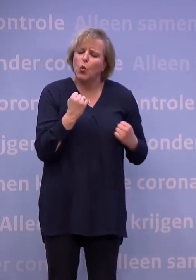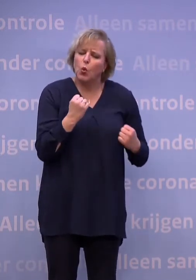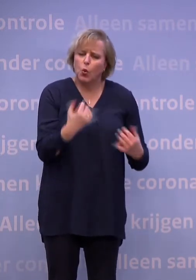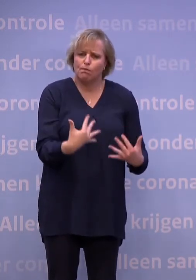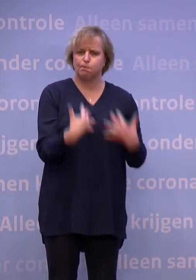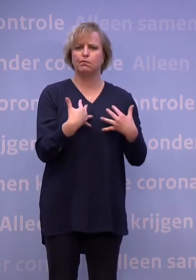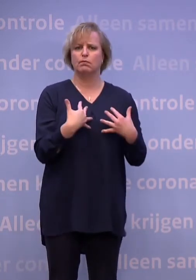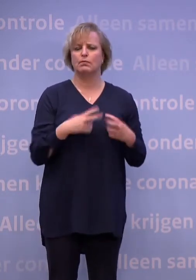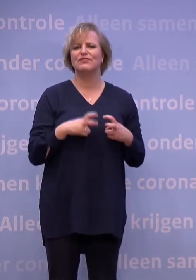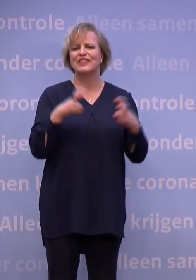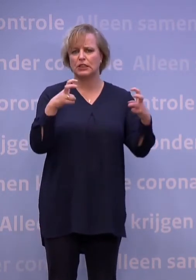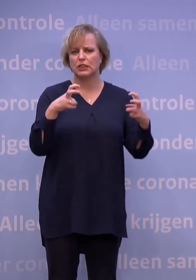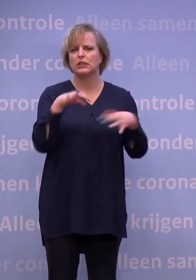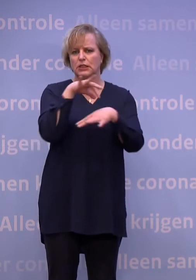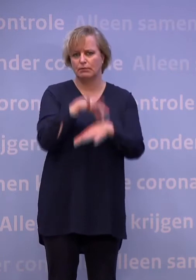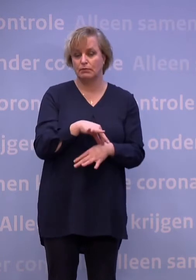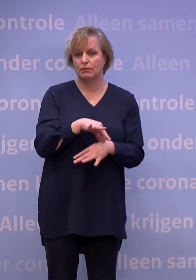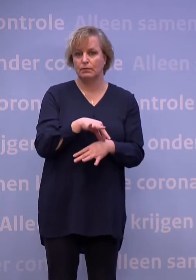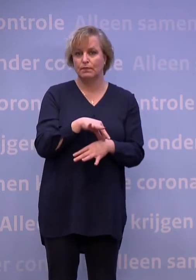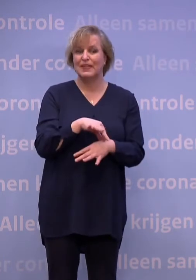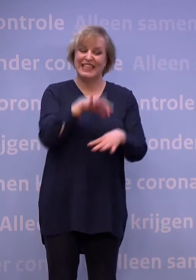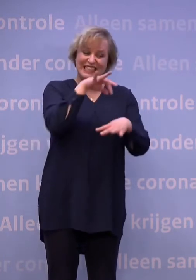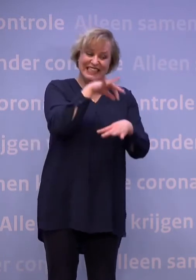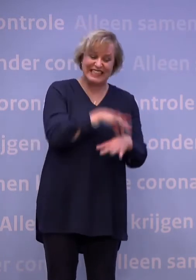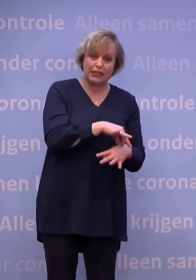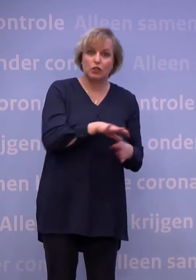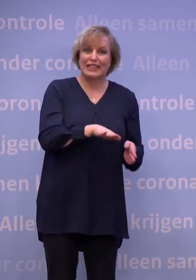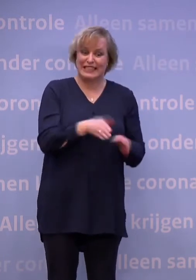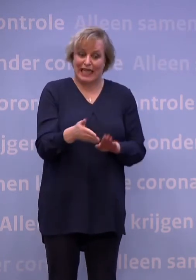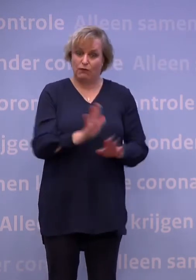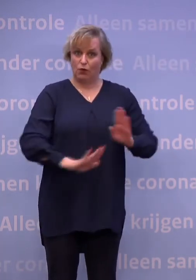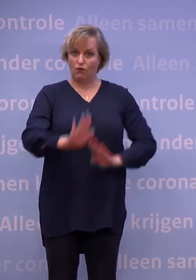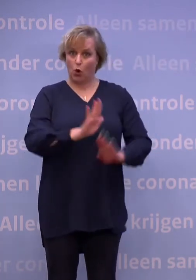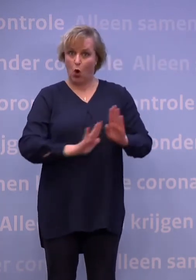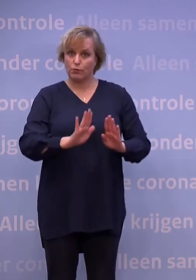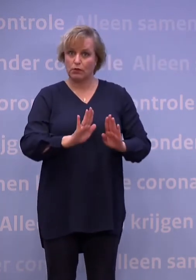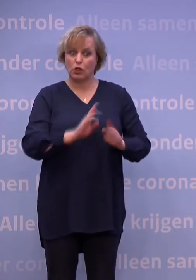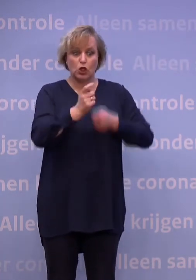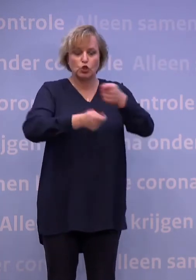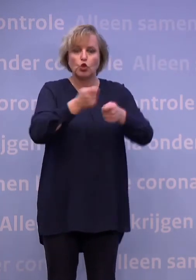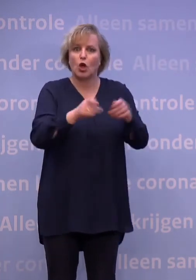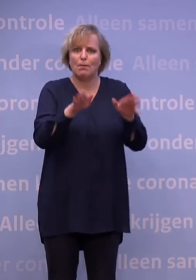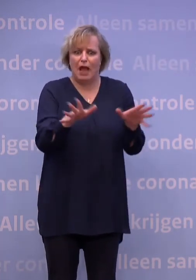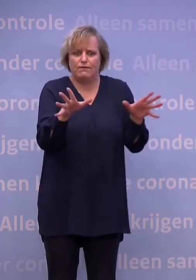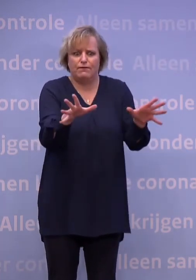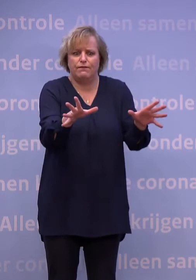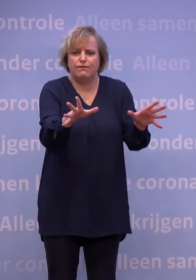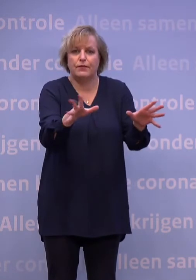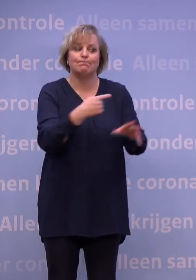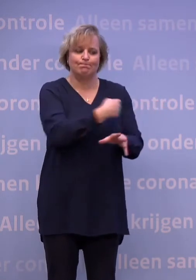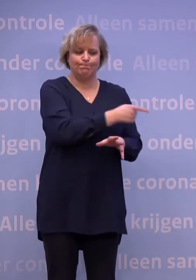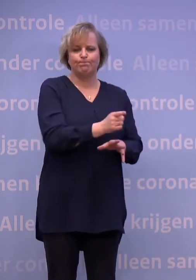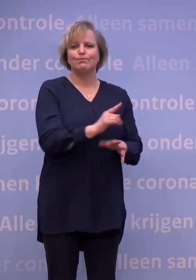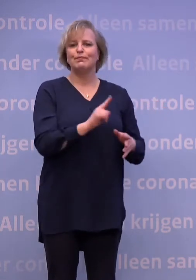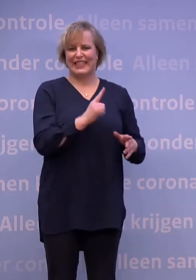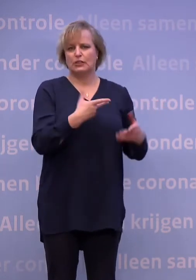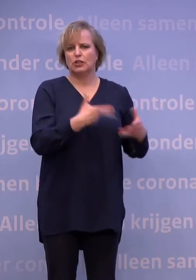virus getroffen. En als we sterfte en ziekte willen voorkomen, als we de zorg overeind willen houden, dan gaan deze groepen voor.